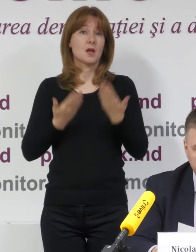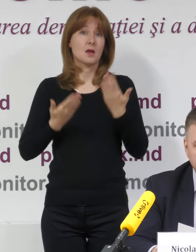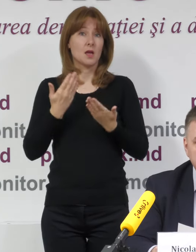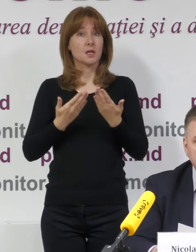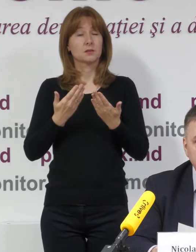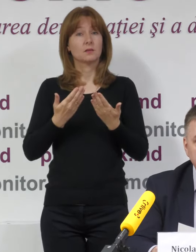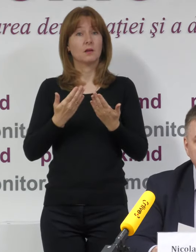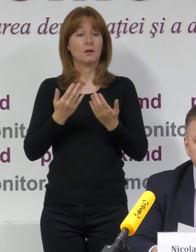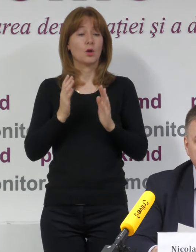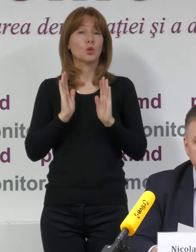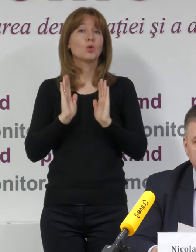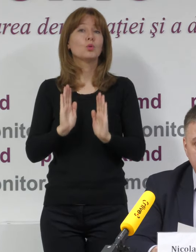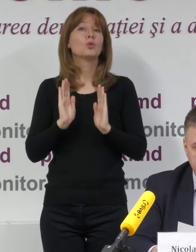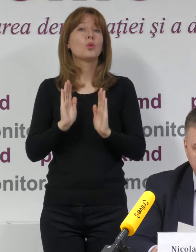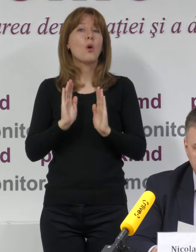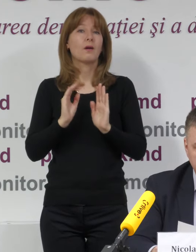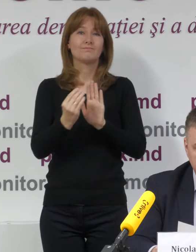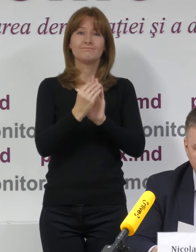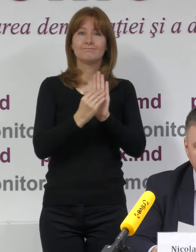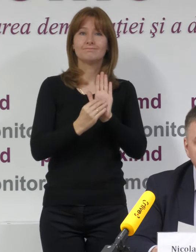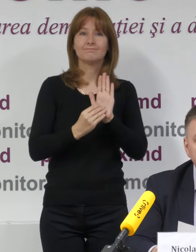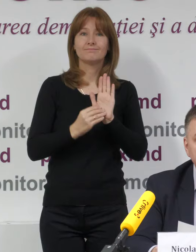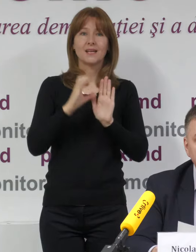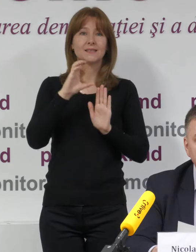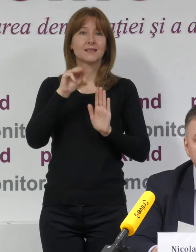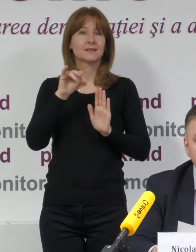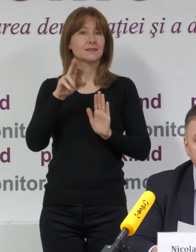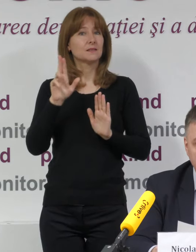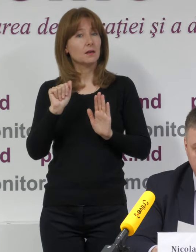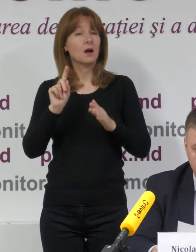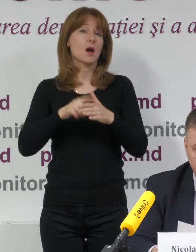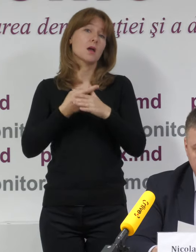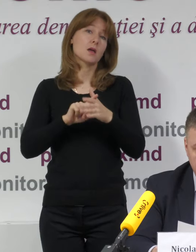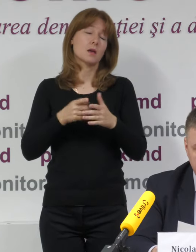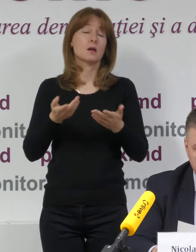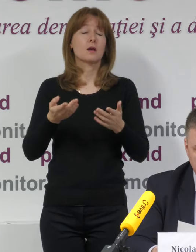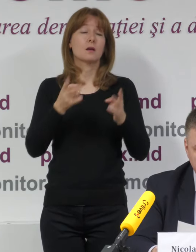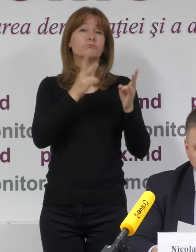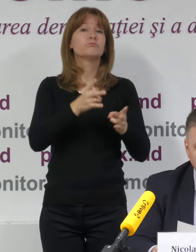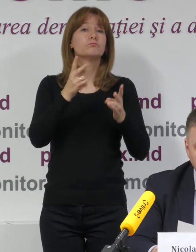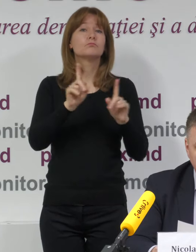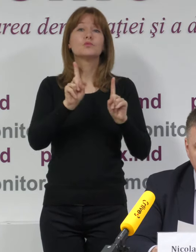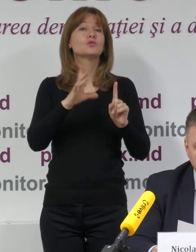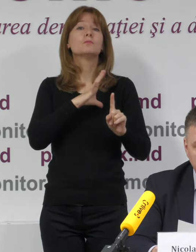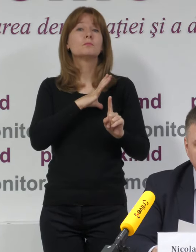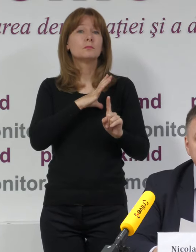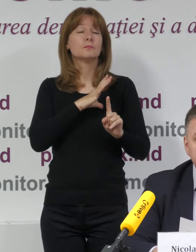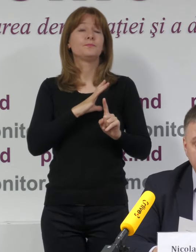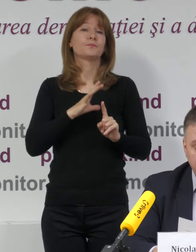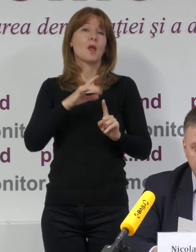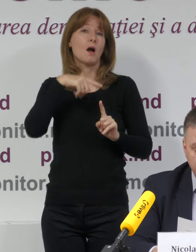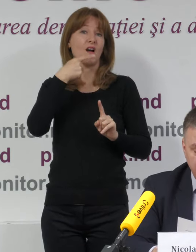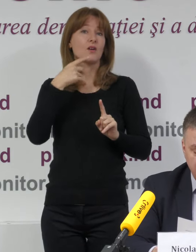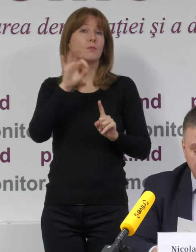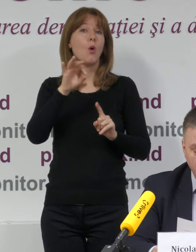este doar o creștere statistică a cifrei sau dacă vor fi și anumite incidente constatate în acest sens. Vorbim aici